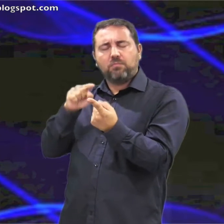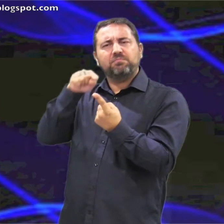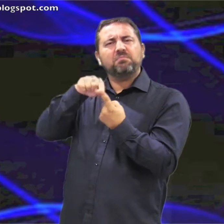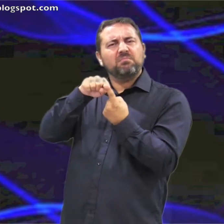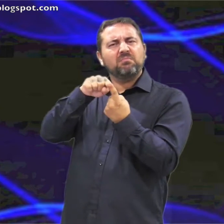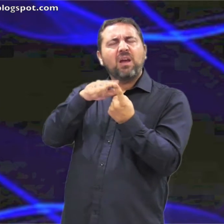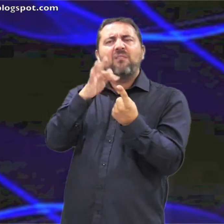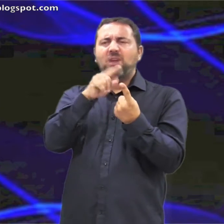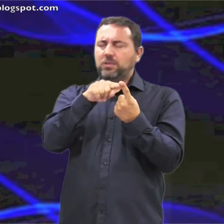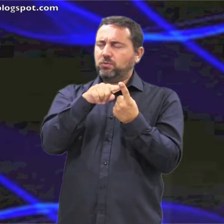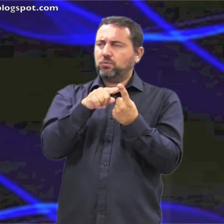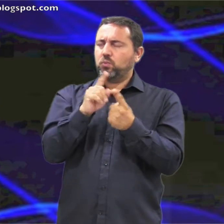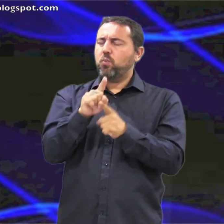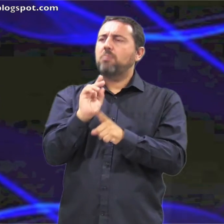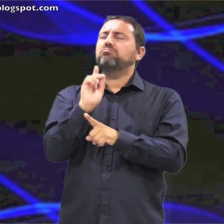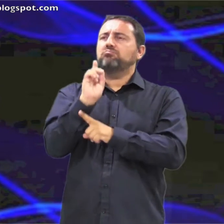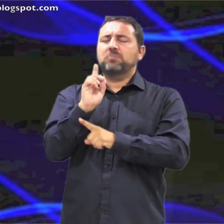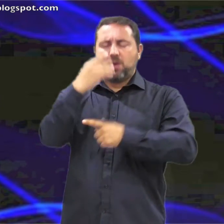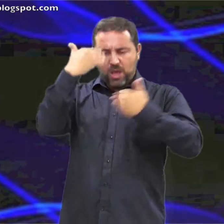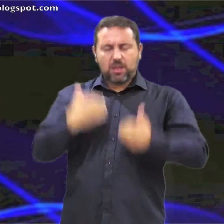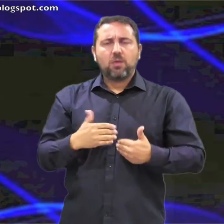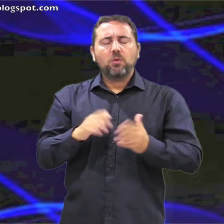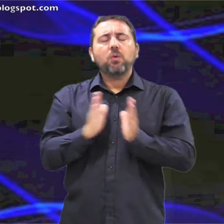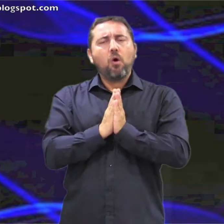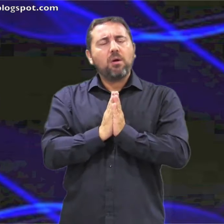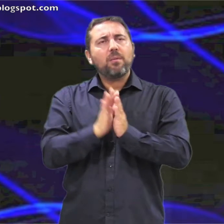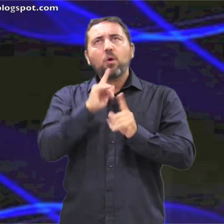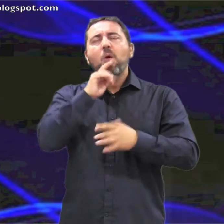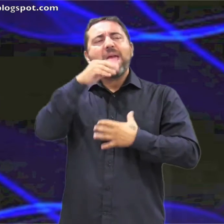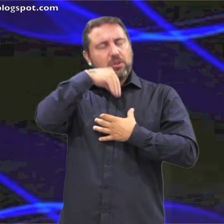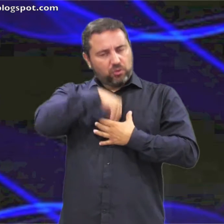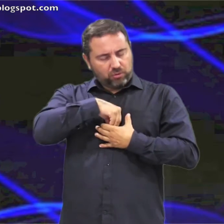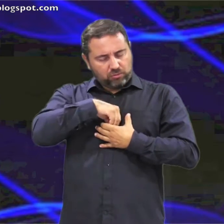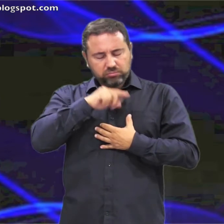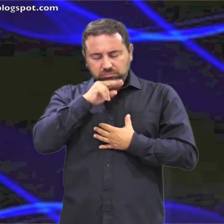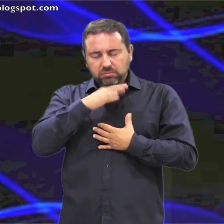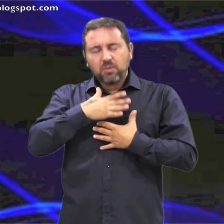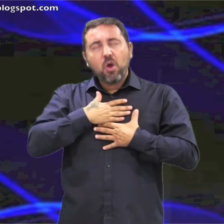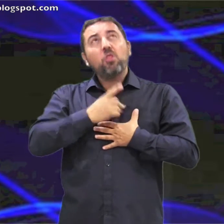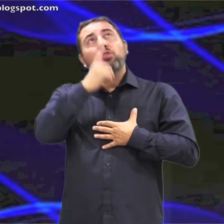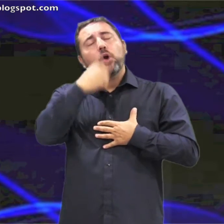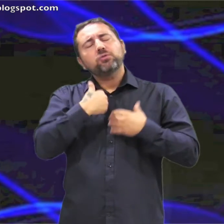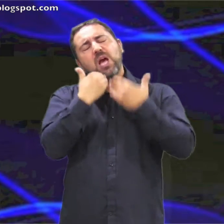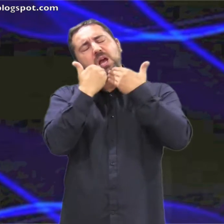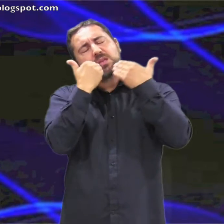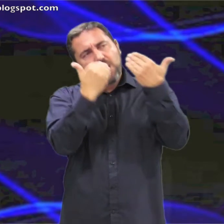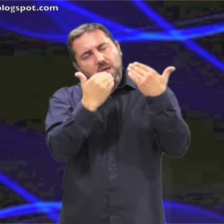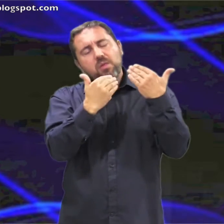el otro publicano El fariseo erguido oraba así en su interior Oh Dios